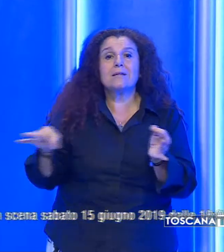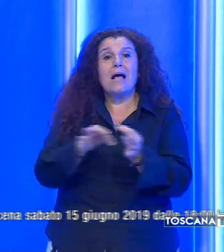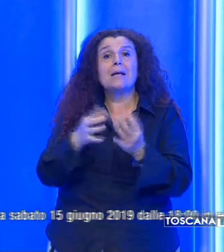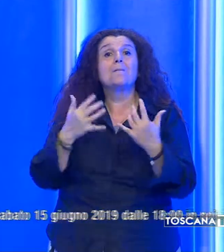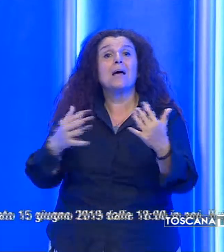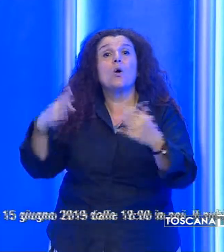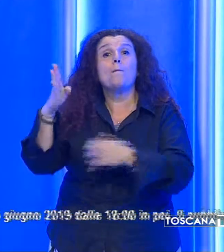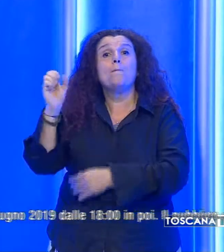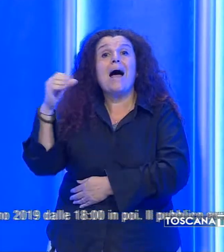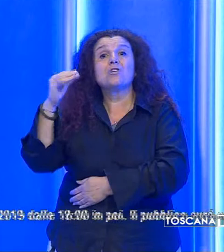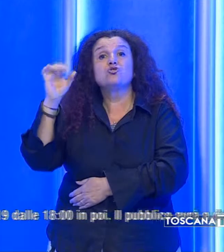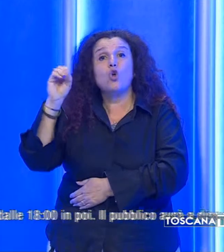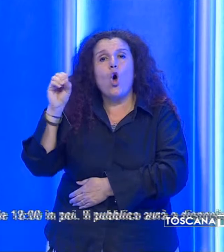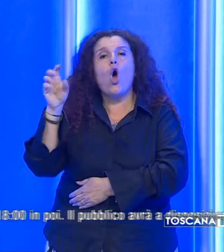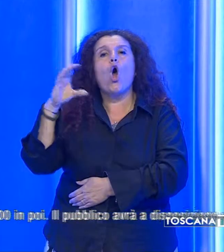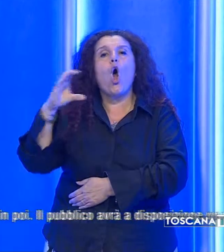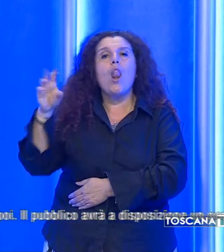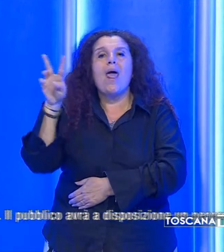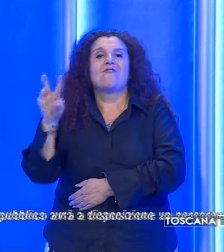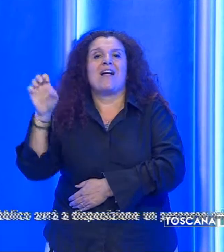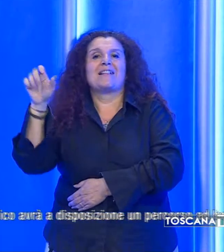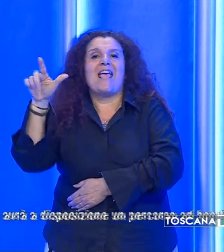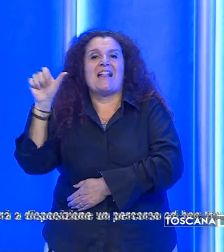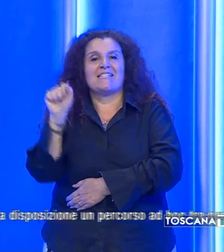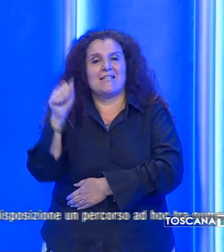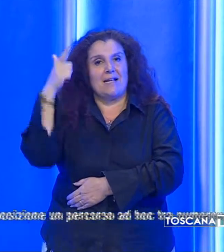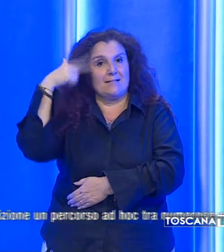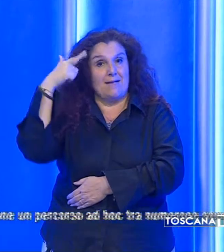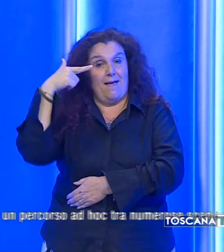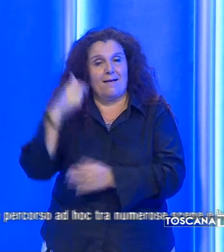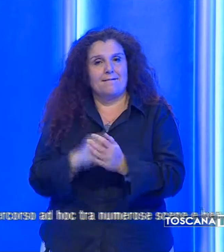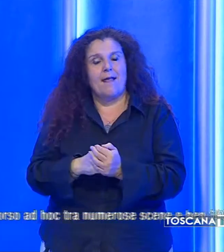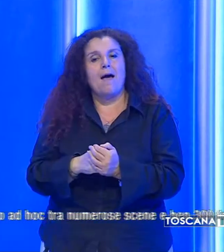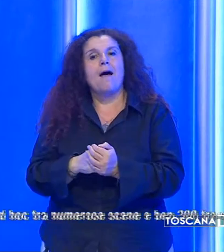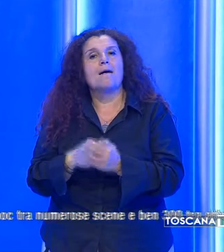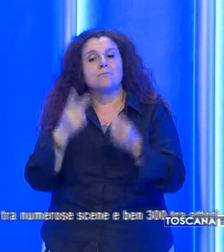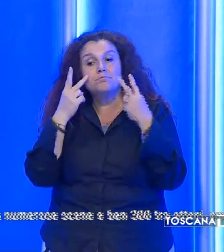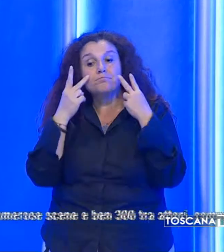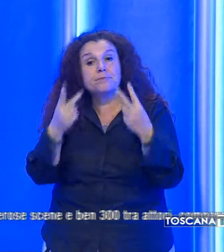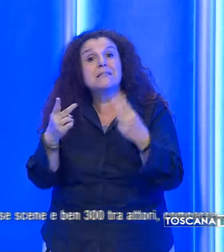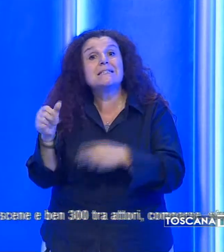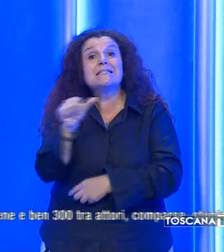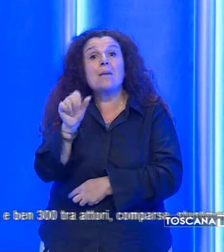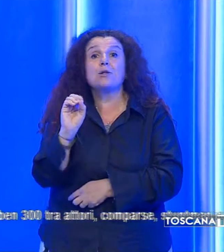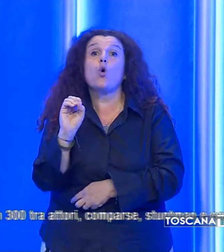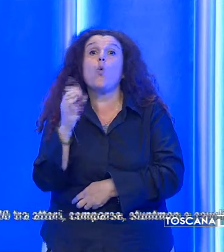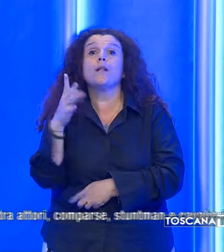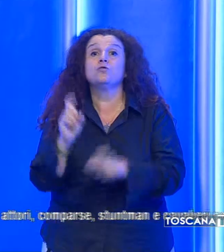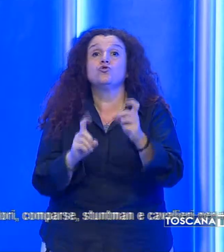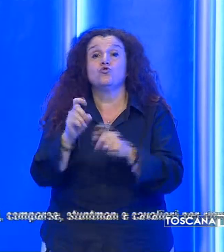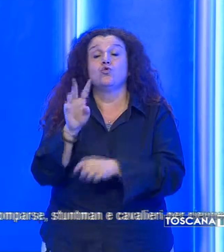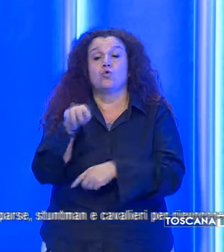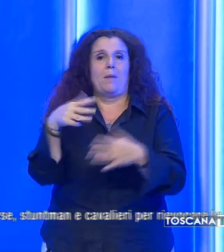di Bacio a Colle di Valdelsa, in provincia di Siena, andrà in scena sabato 15 giugno